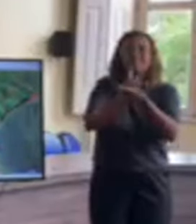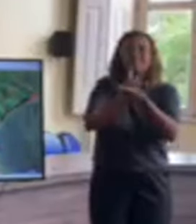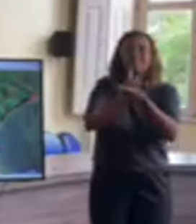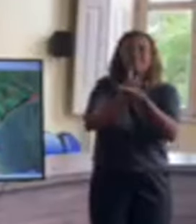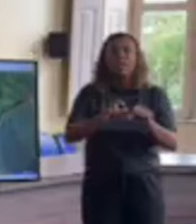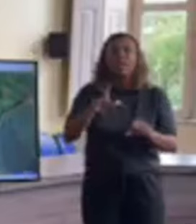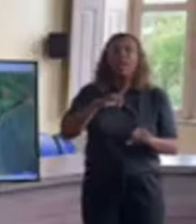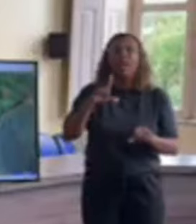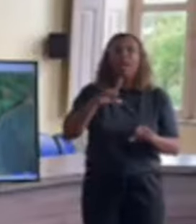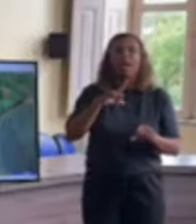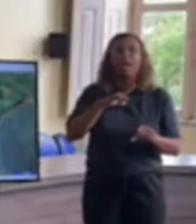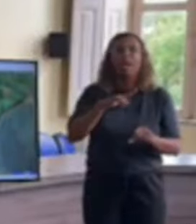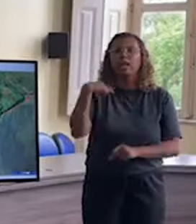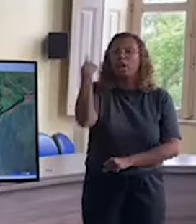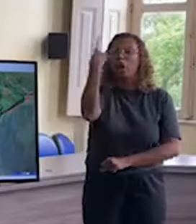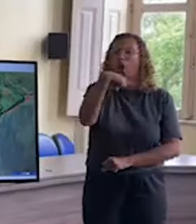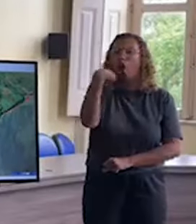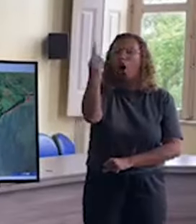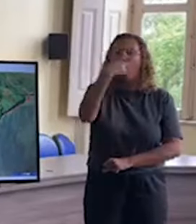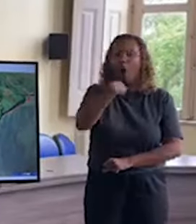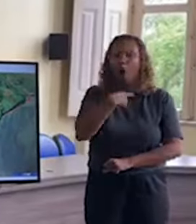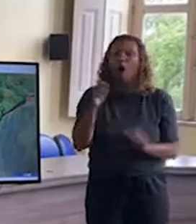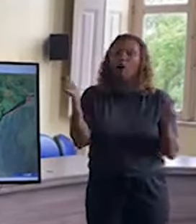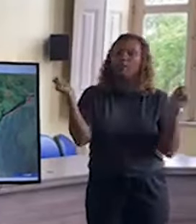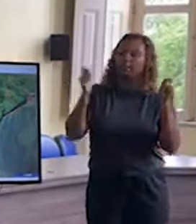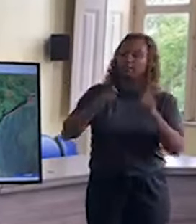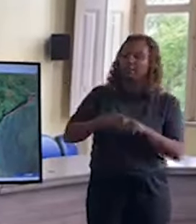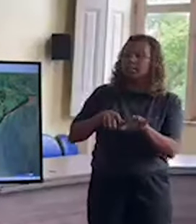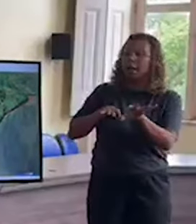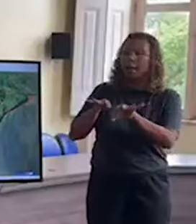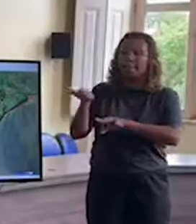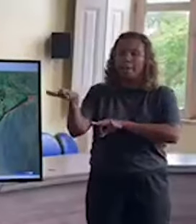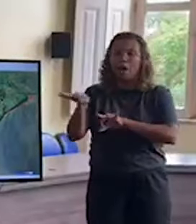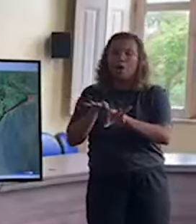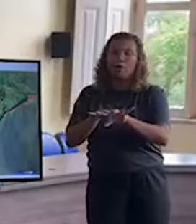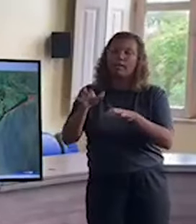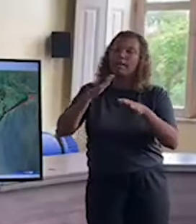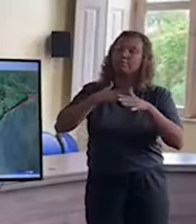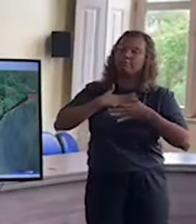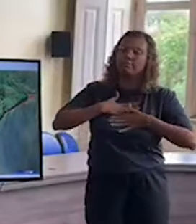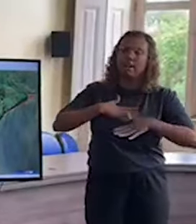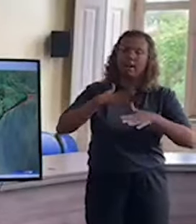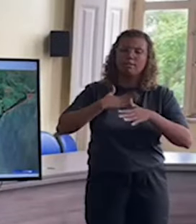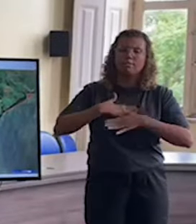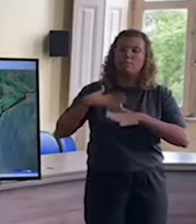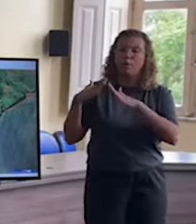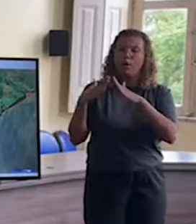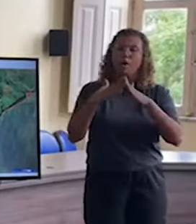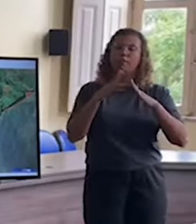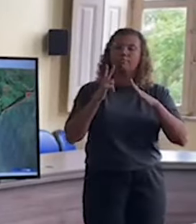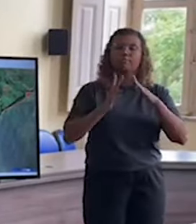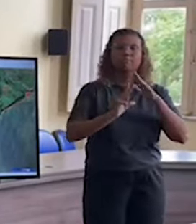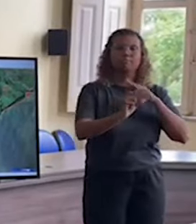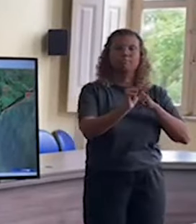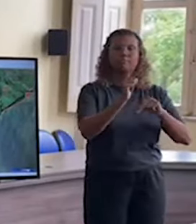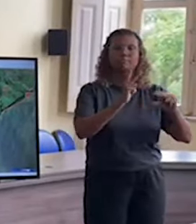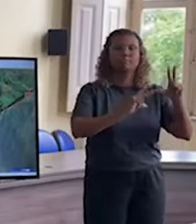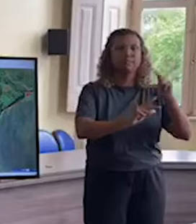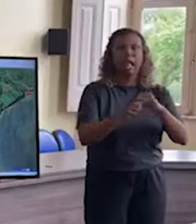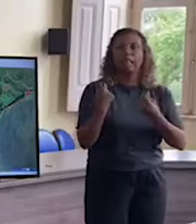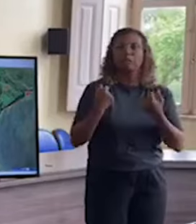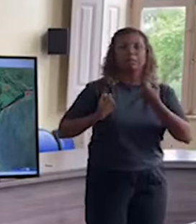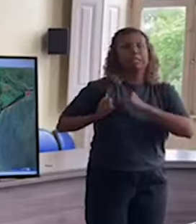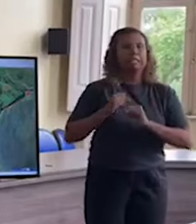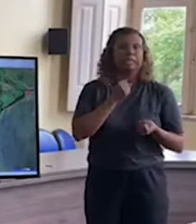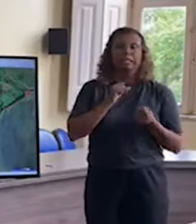Nós ter várias horas agora para fazer tudo o que a gente precisa, com calma, com jeito, sem correria, sem atropelo,